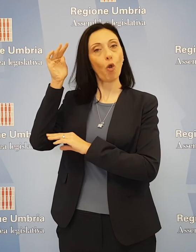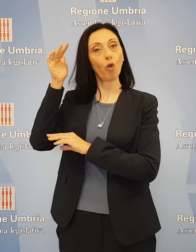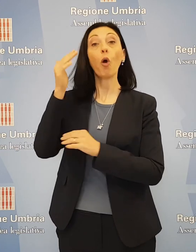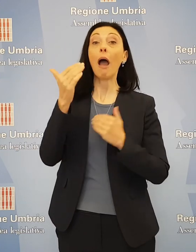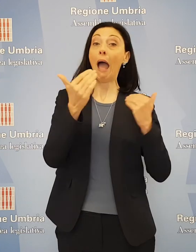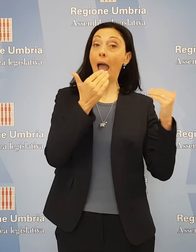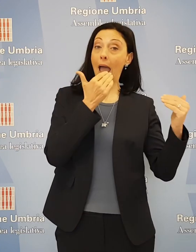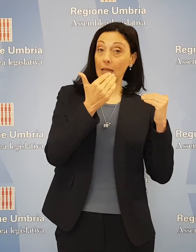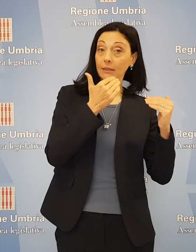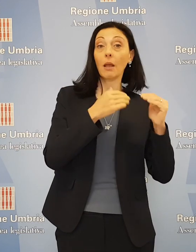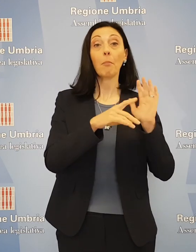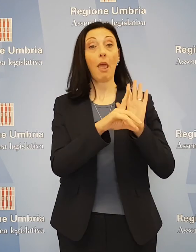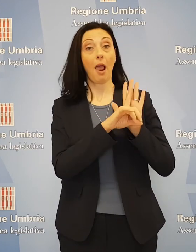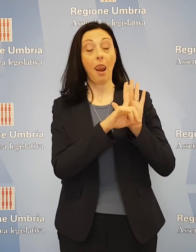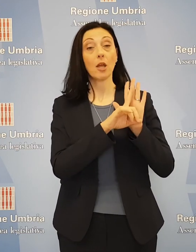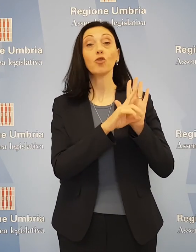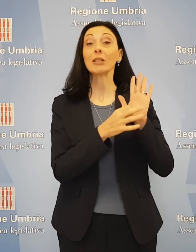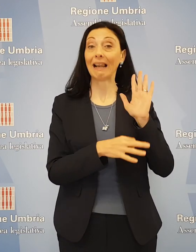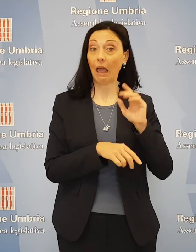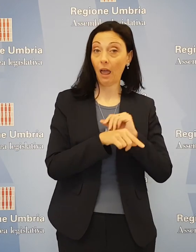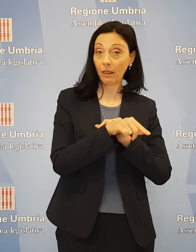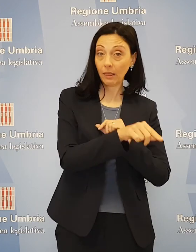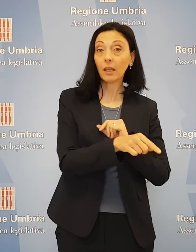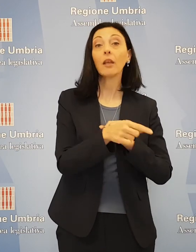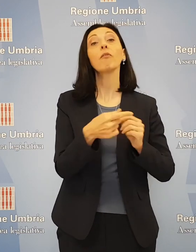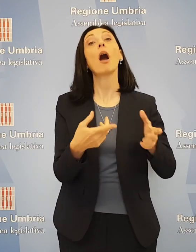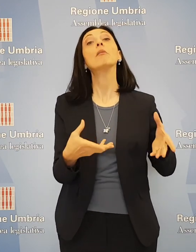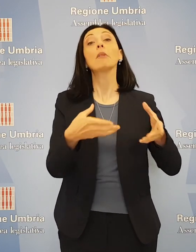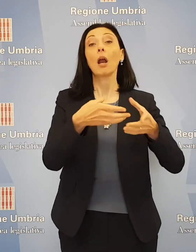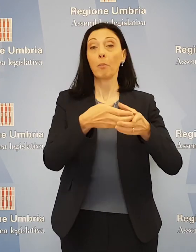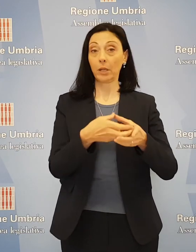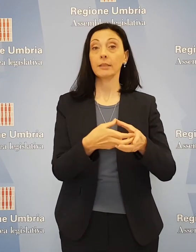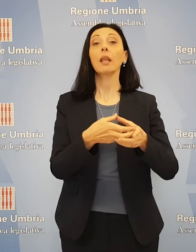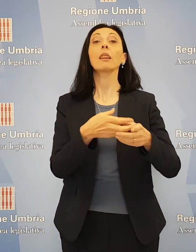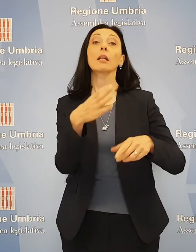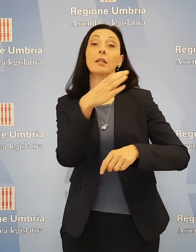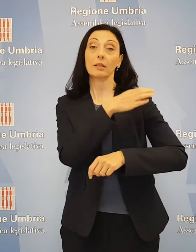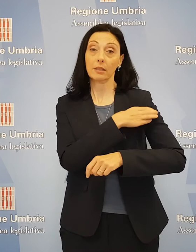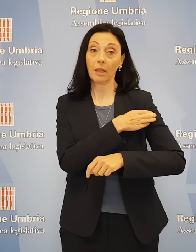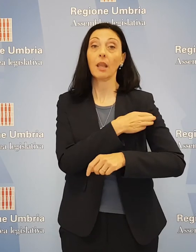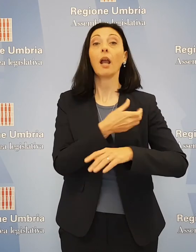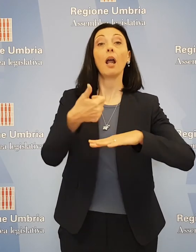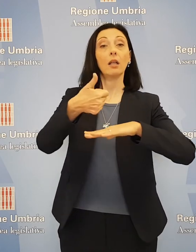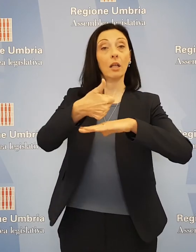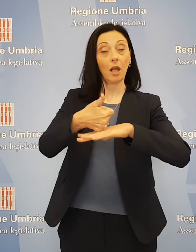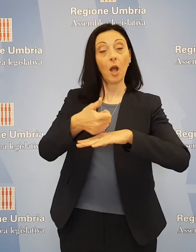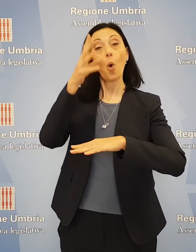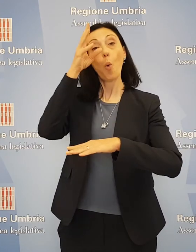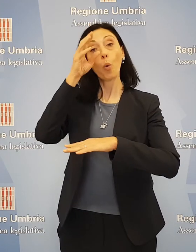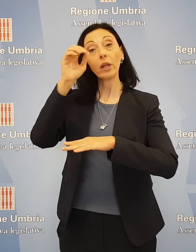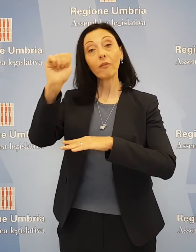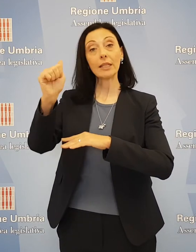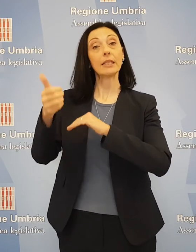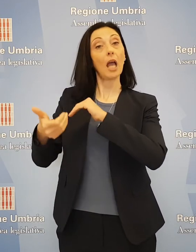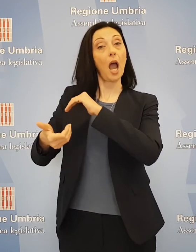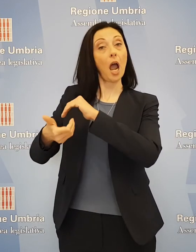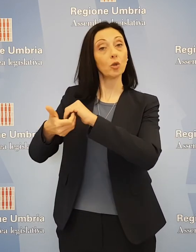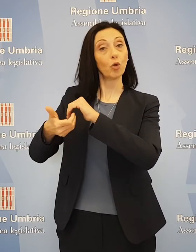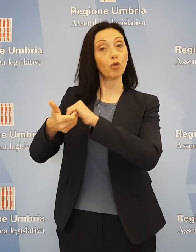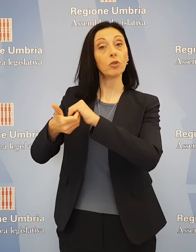Assemblea legislativa, dei rappresentanze sindacali, datoriali, l'università, associazioni e i più ampi brani